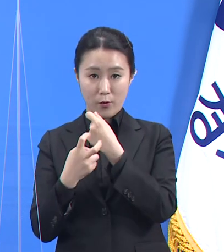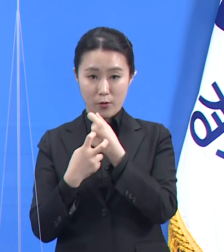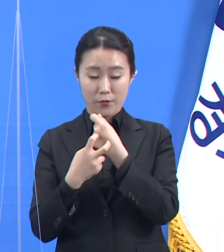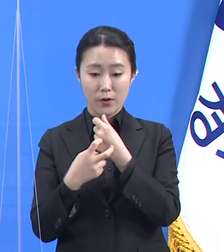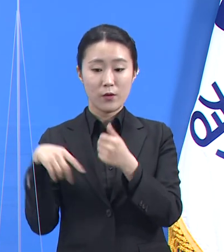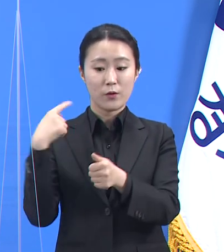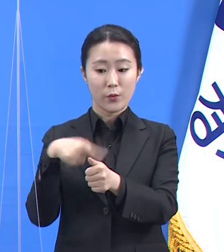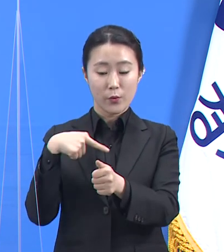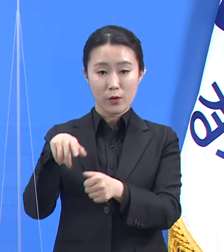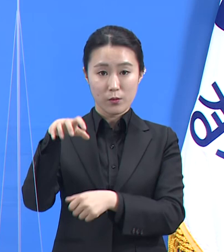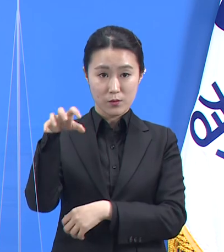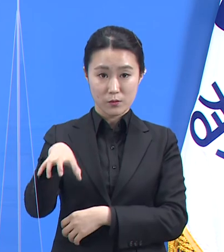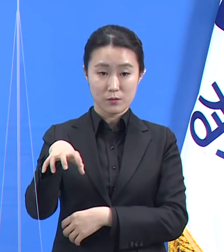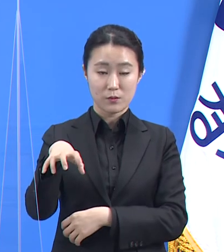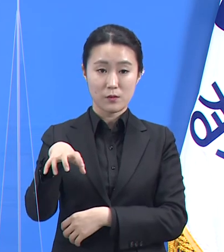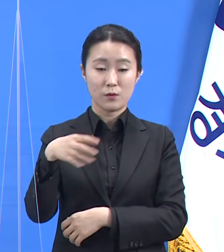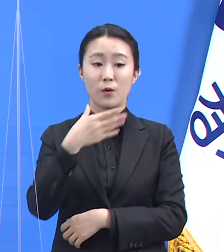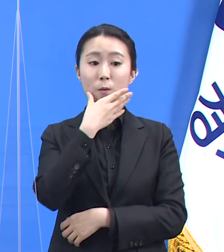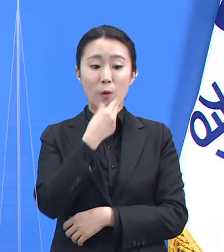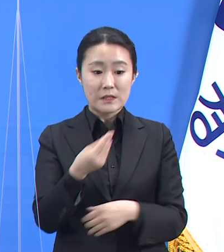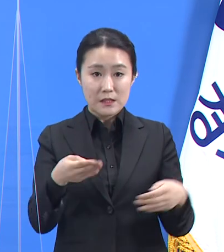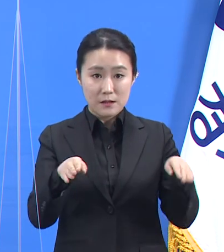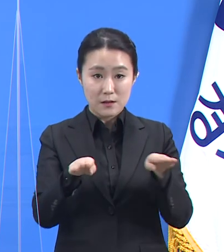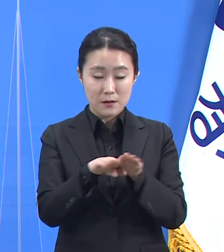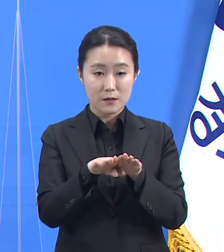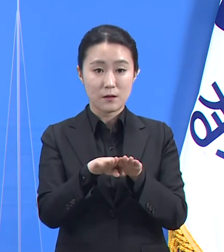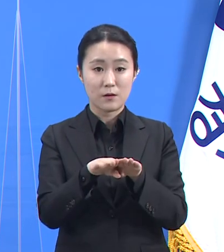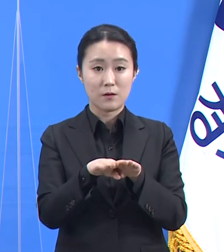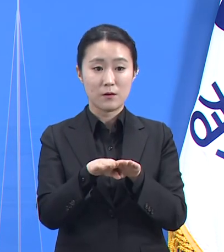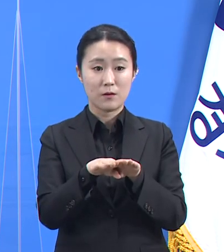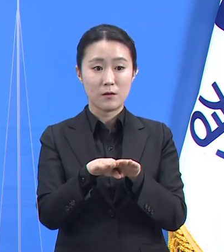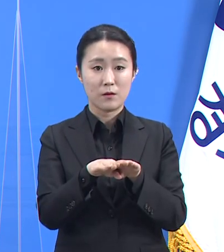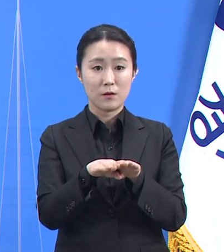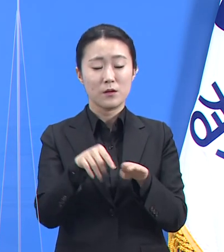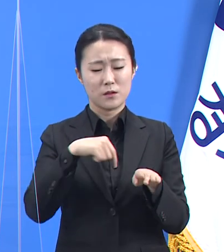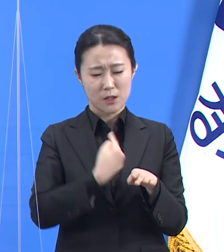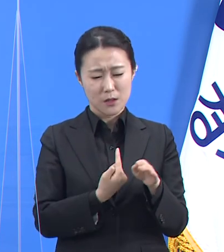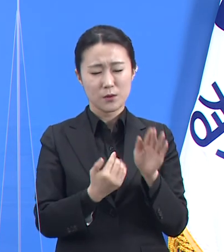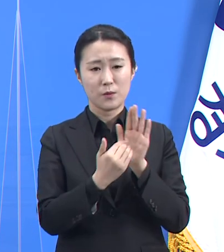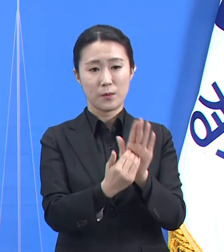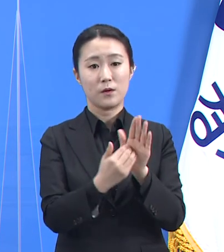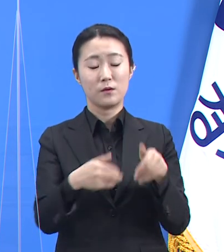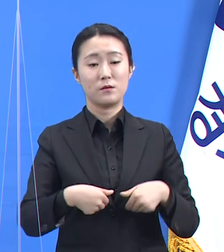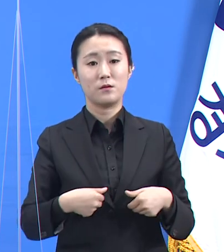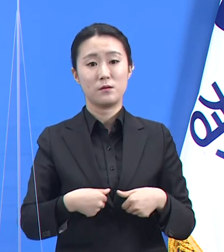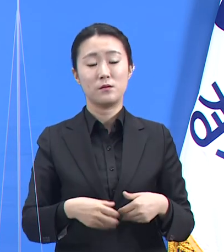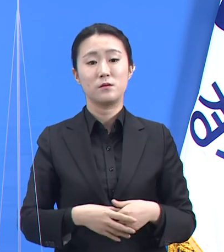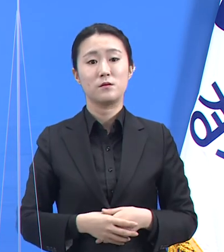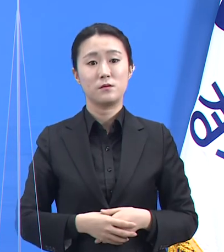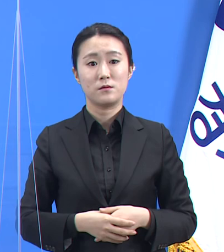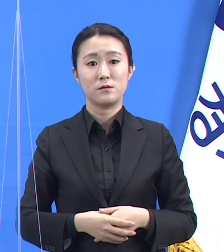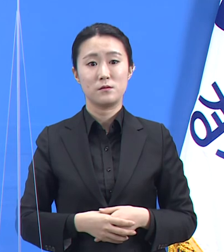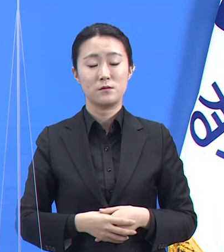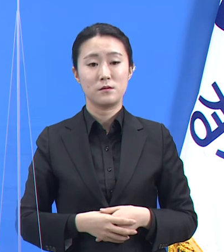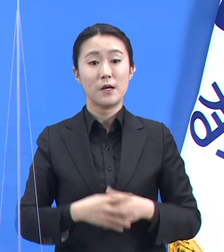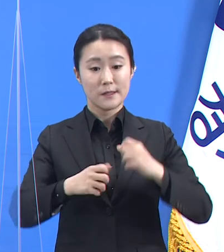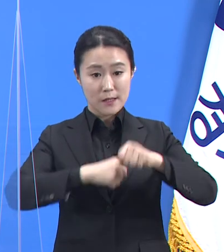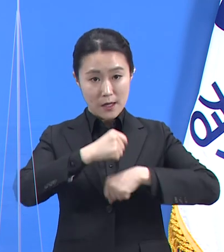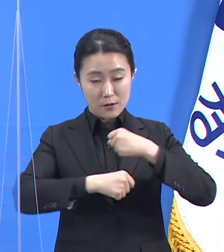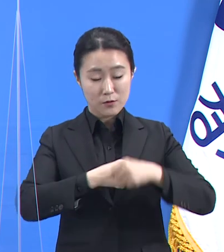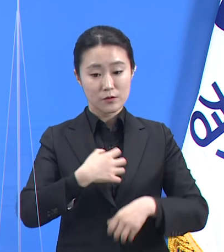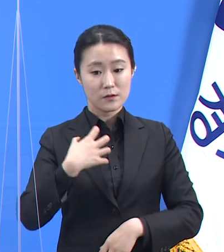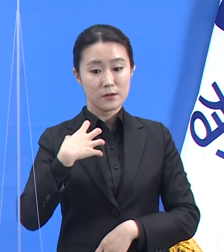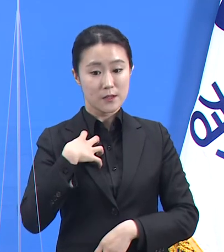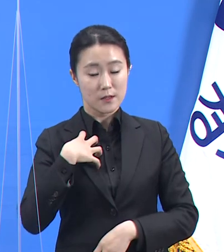교육기관은 교육기관이, 복지시설은 복지시설이 방어에되어야 합니다. 자율과 책임의